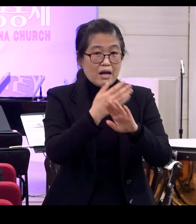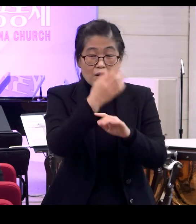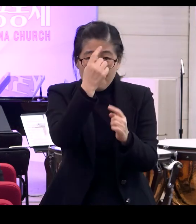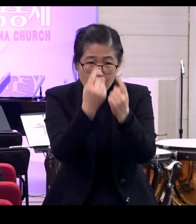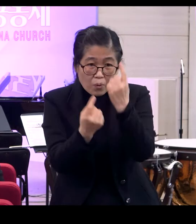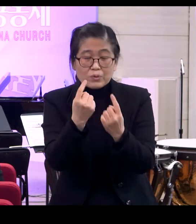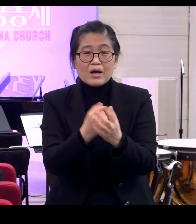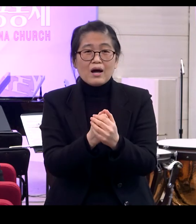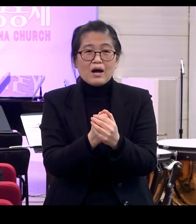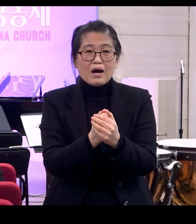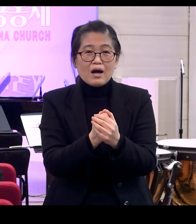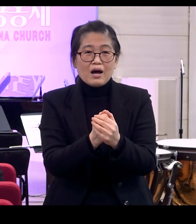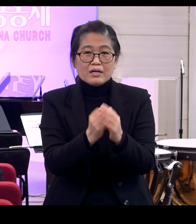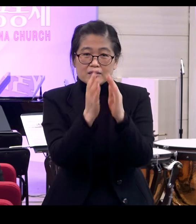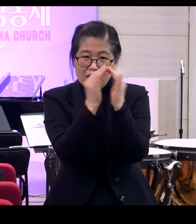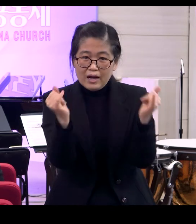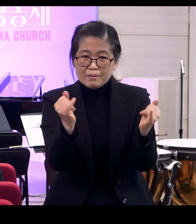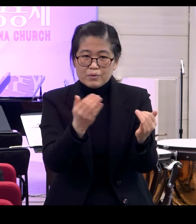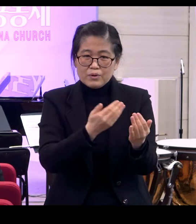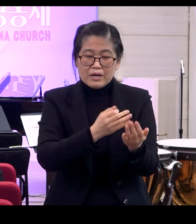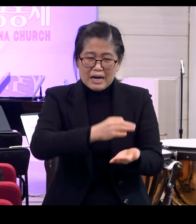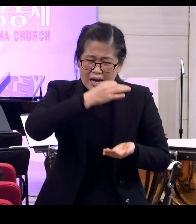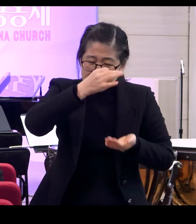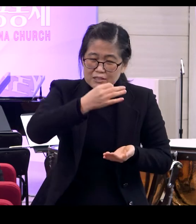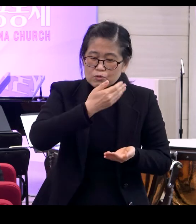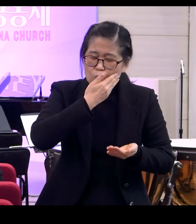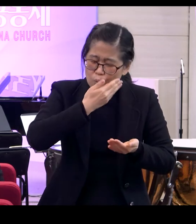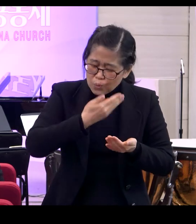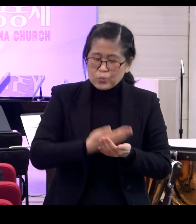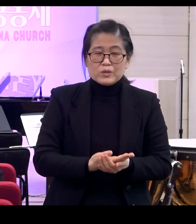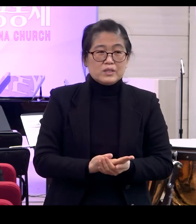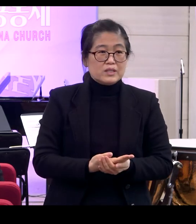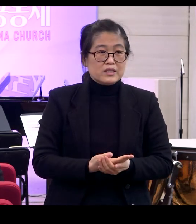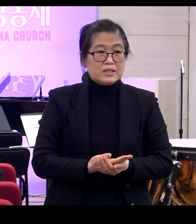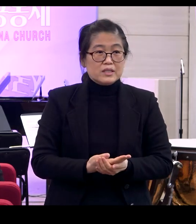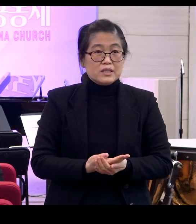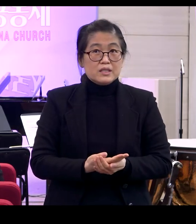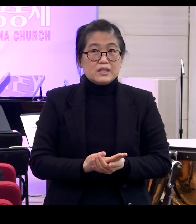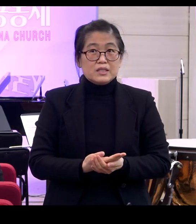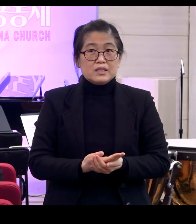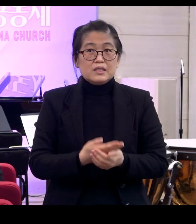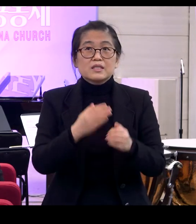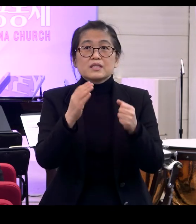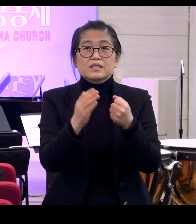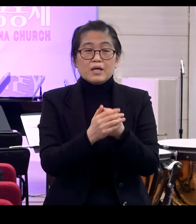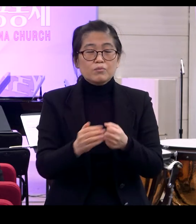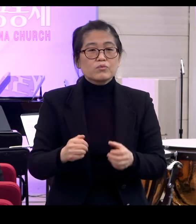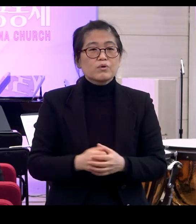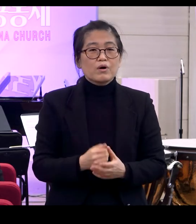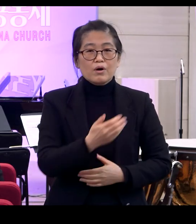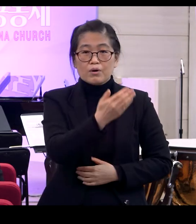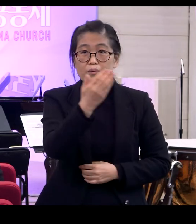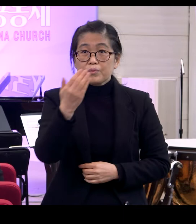인간은 그렇게 가치 있고 그렇게 존귀하다 이걸 말하고 있는 거예요 그렇기 때문에 여러분 우리가